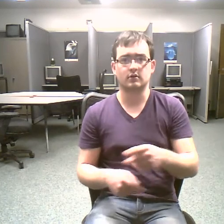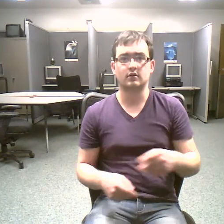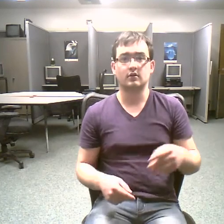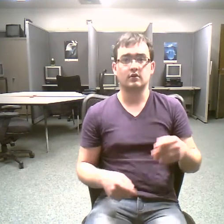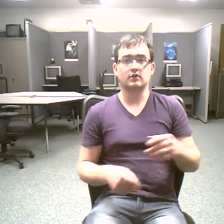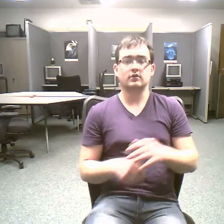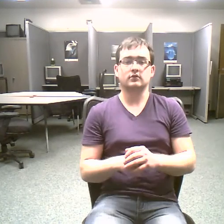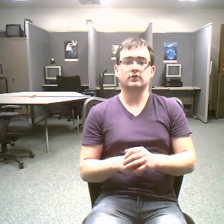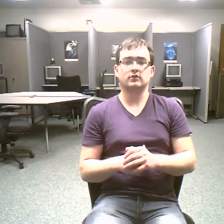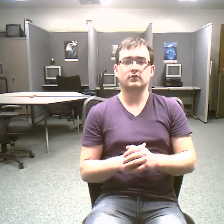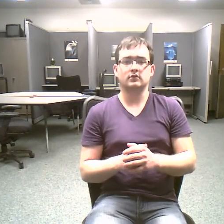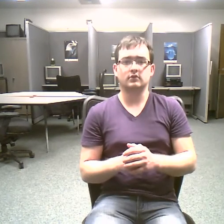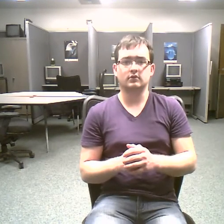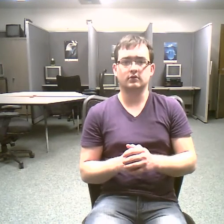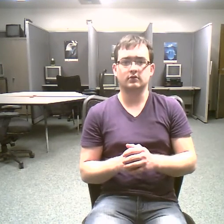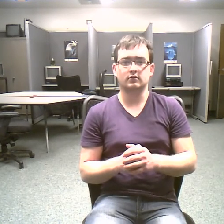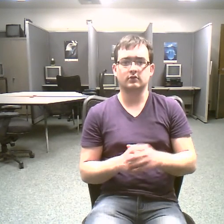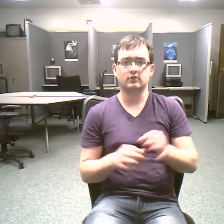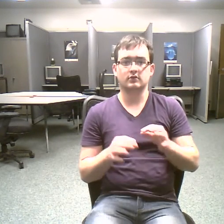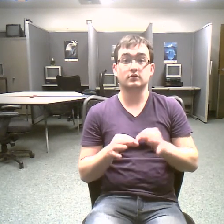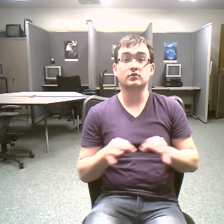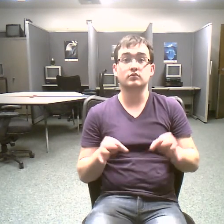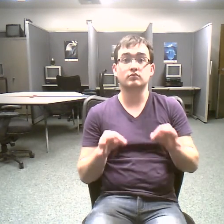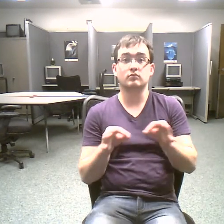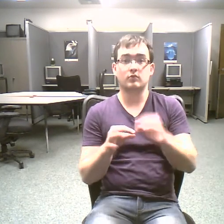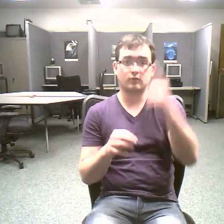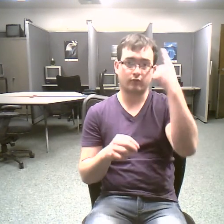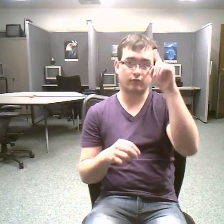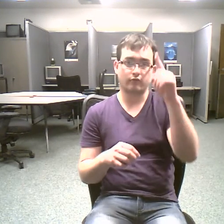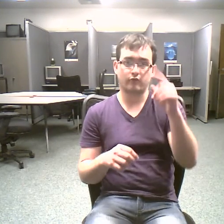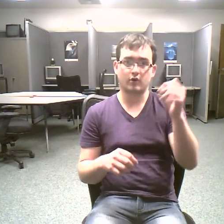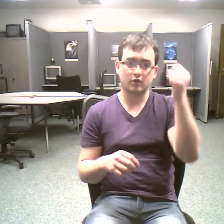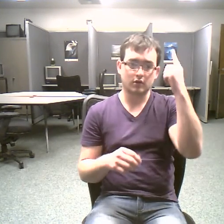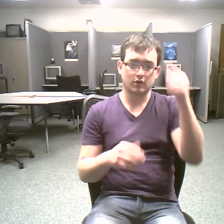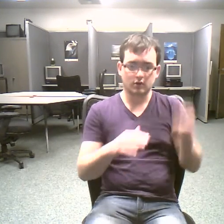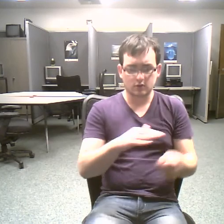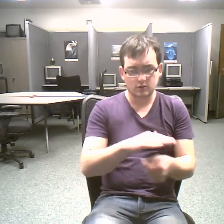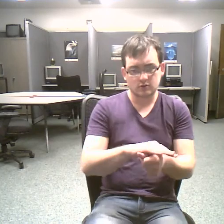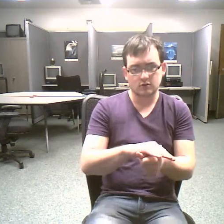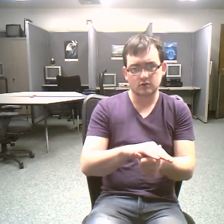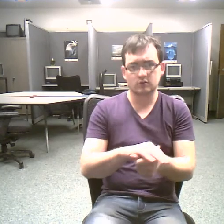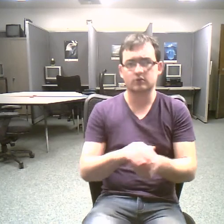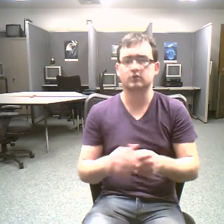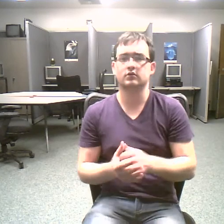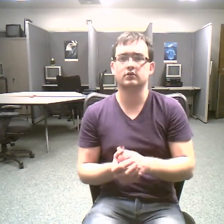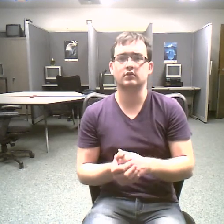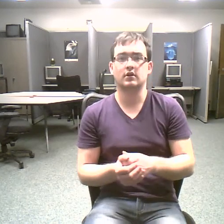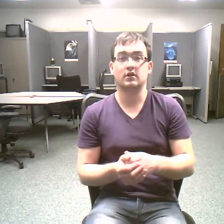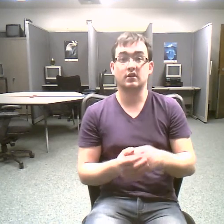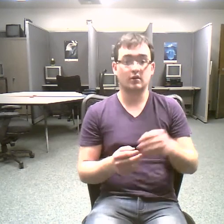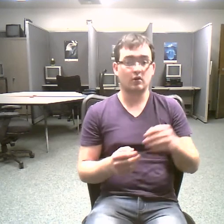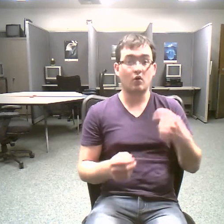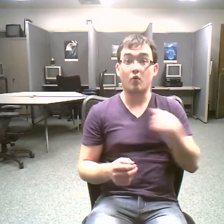surrounds us and it feeds us a world in which everyone is affected by earth's processes